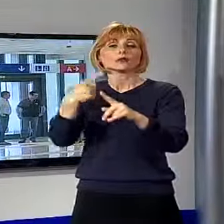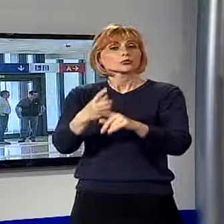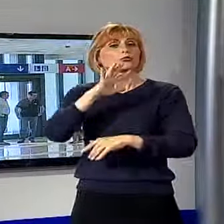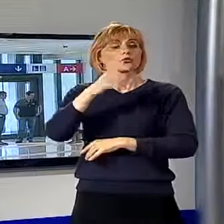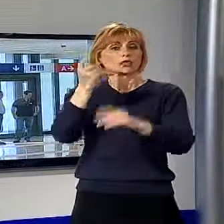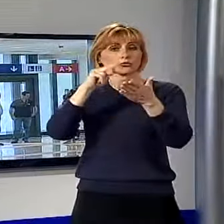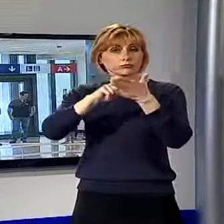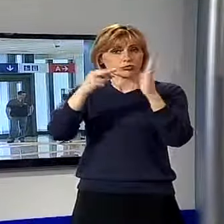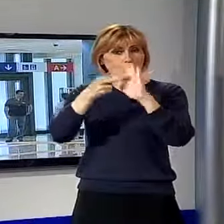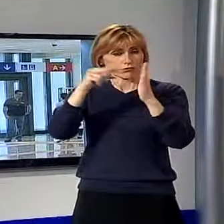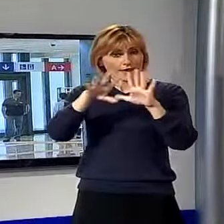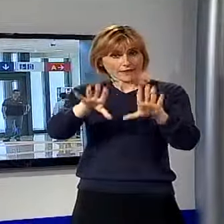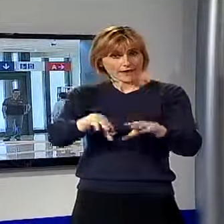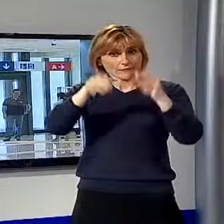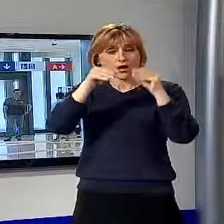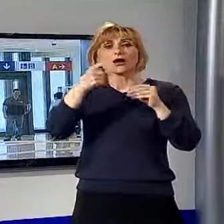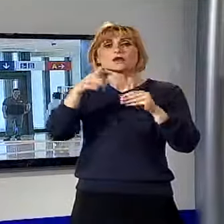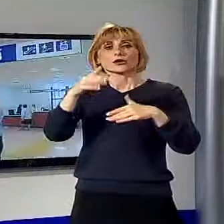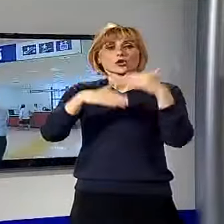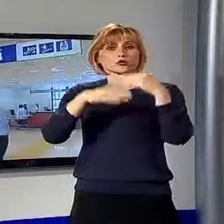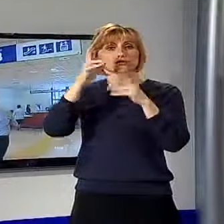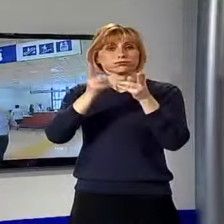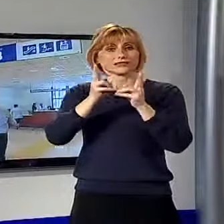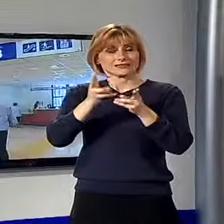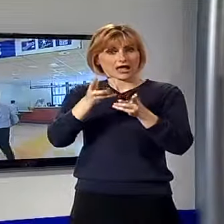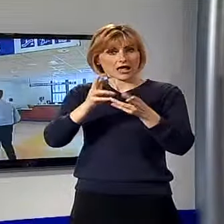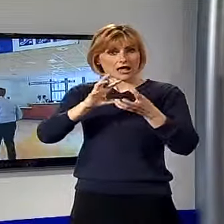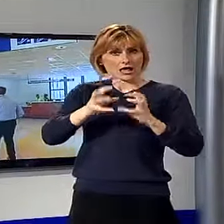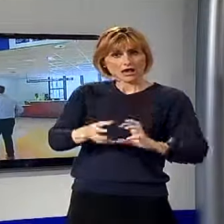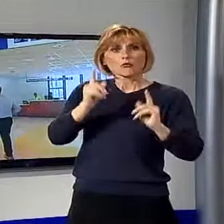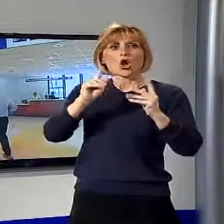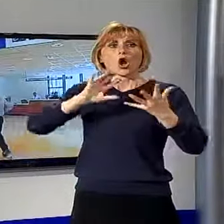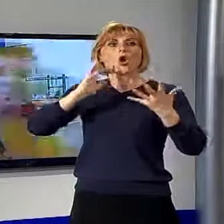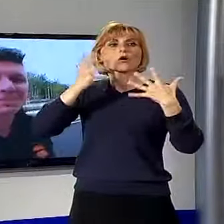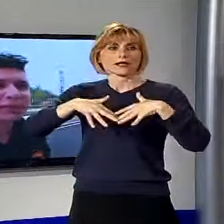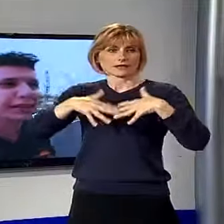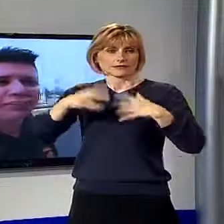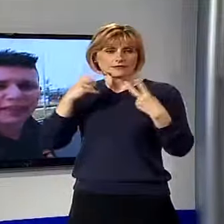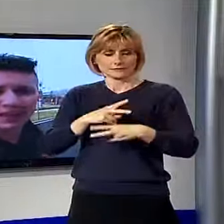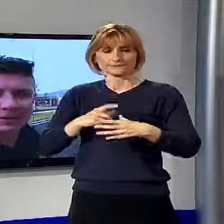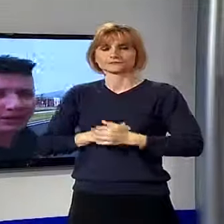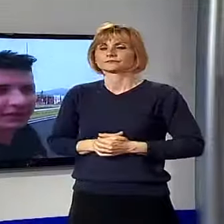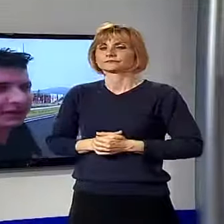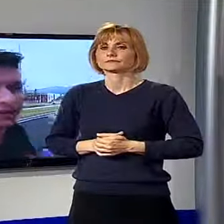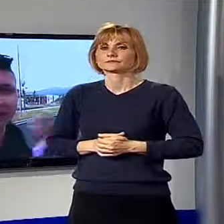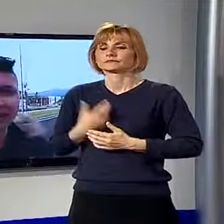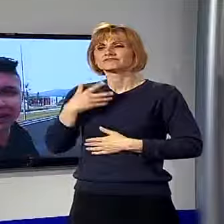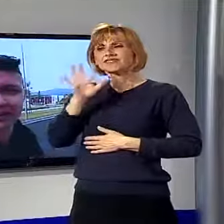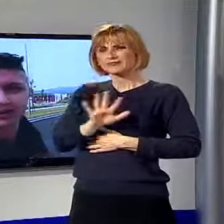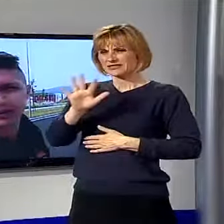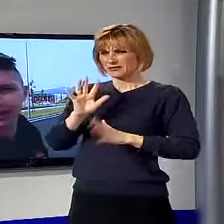inevitabile nei primi tempi per una struttura complessa come questa è quello dell'organizzazione. L'iniziale impressione è di